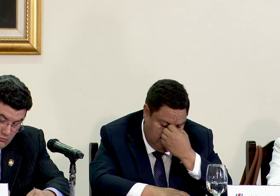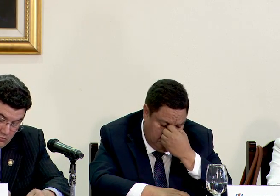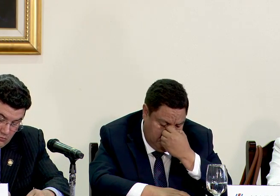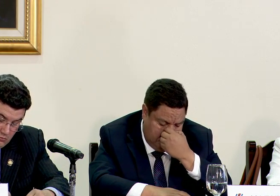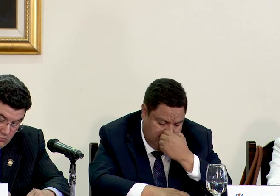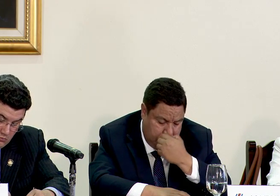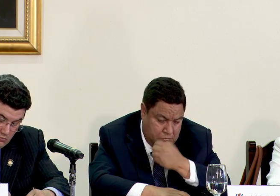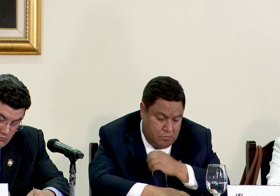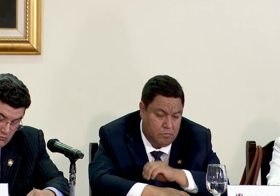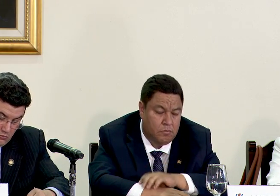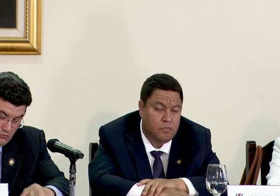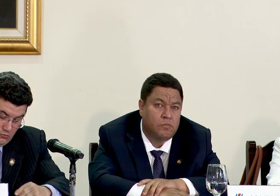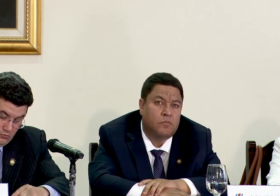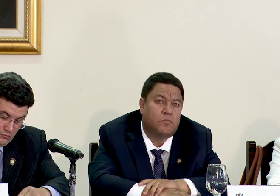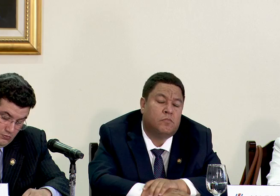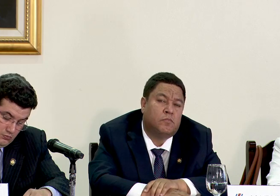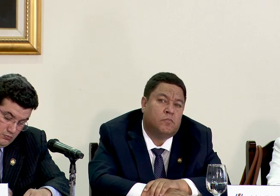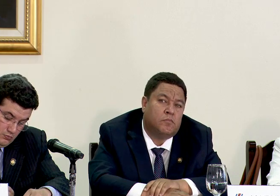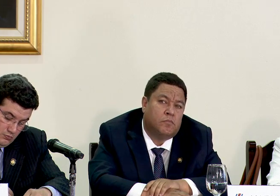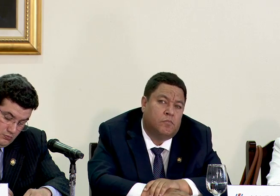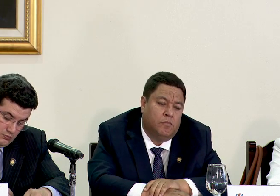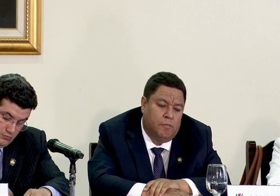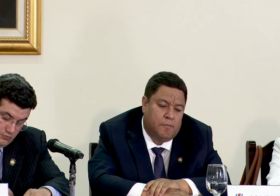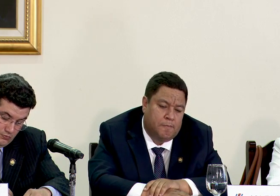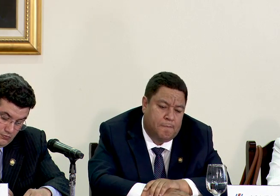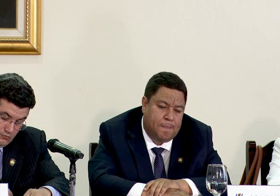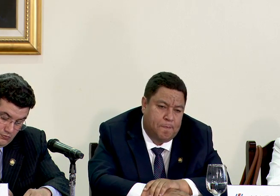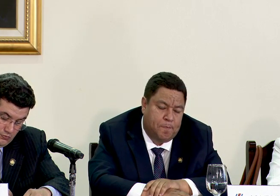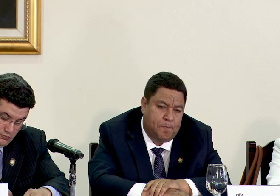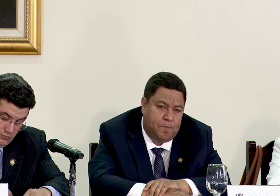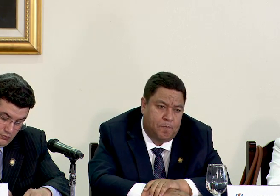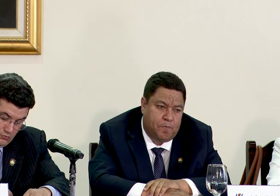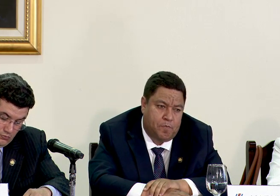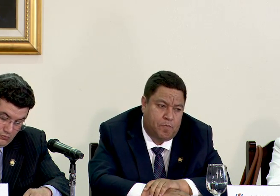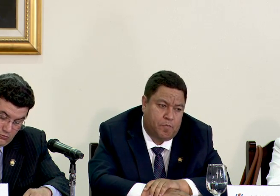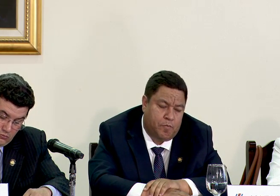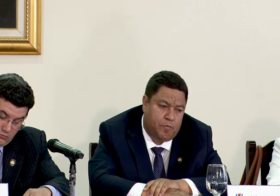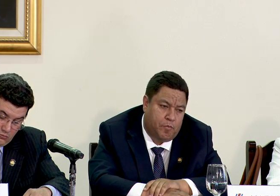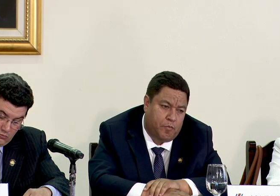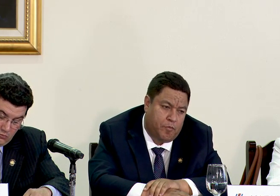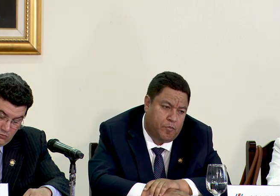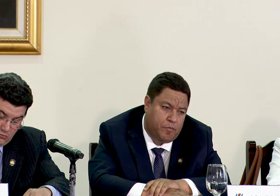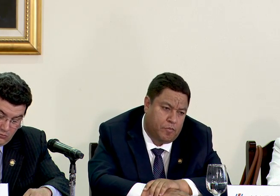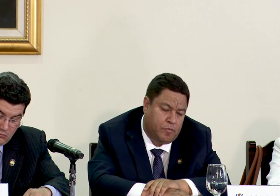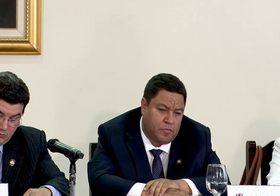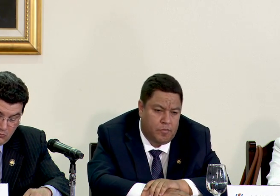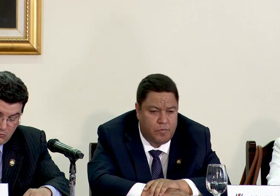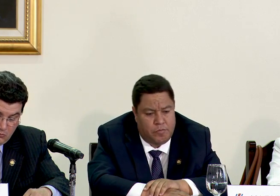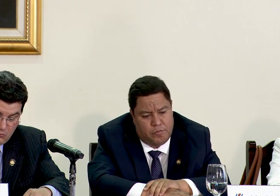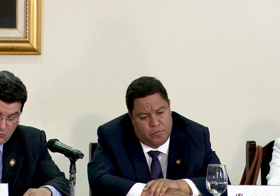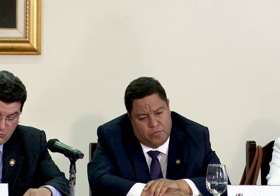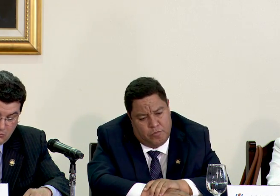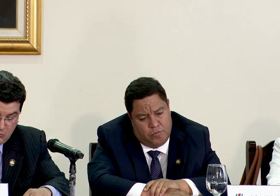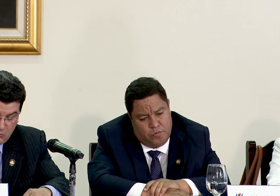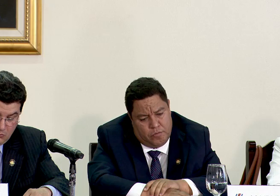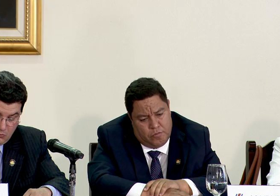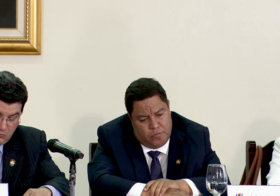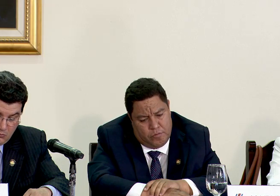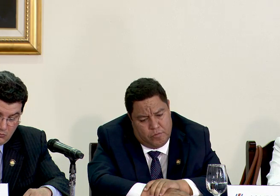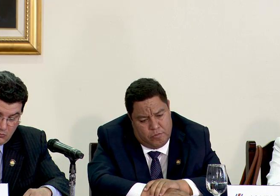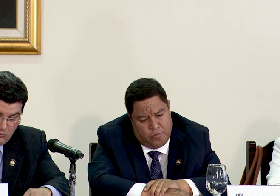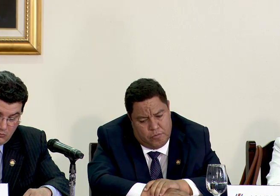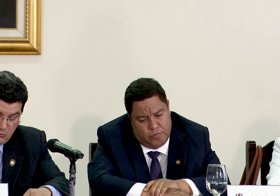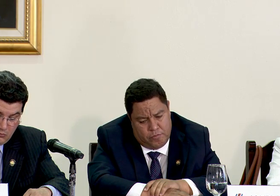y tal vez don Sergio Alfaro me pueda ayudar con la respuesta de que el presidente de la Cámara de